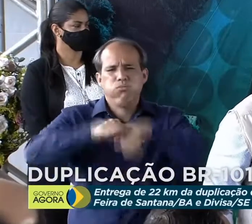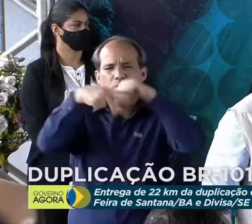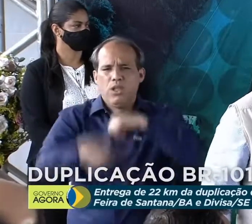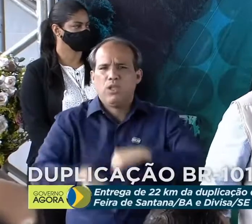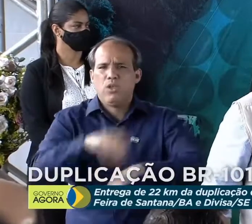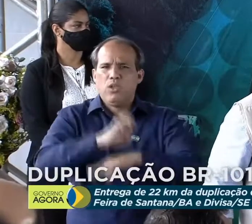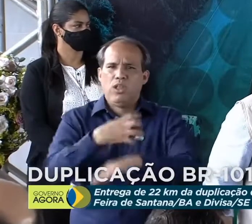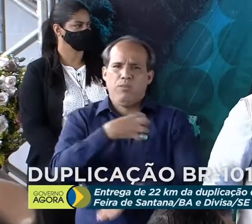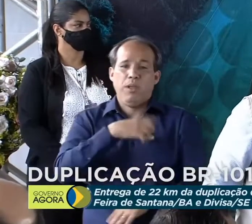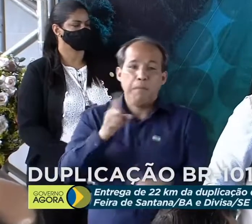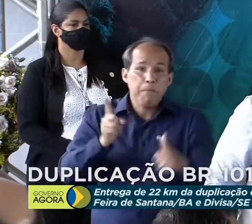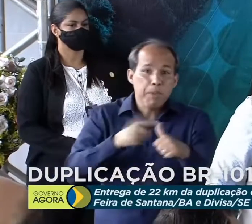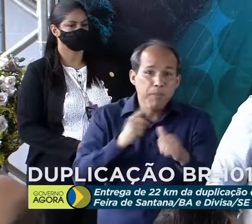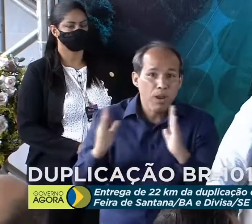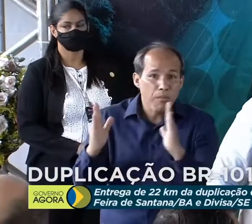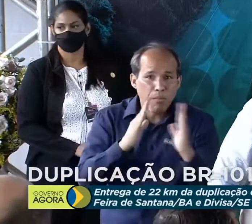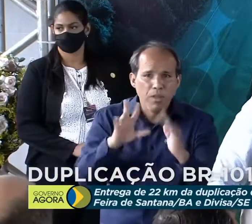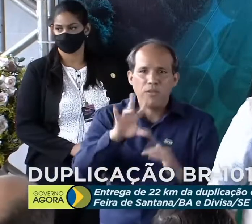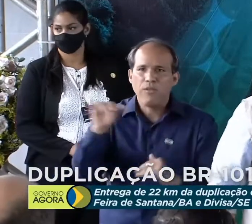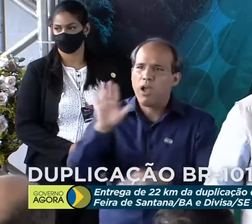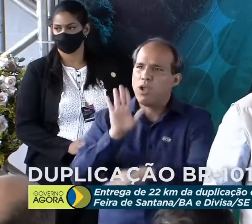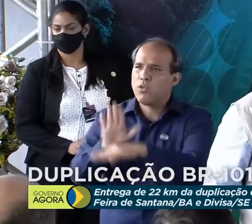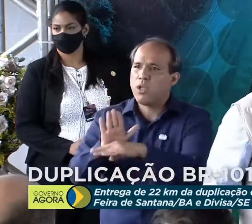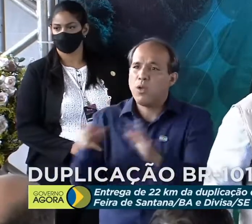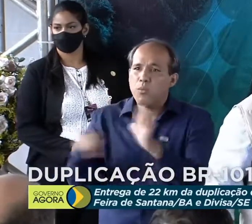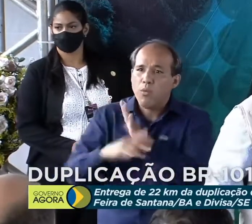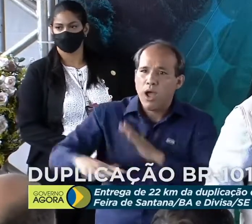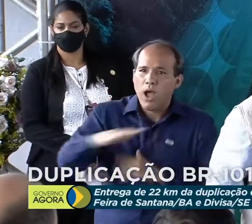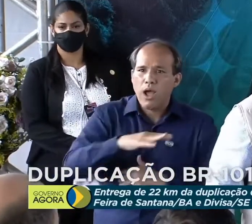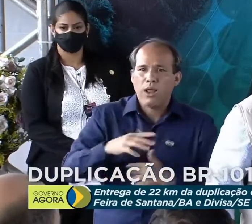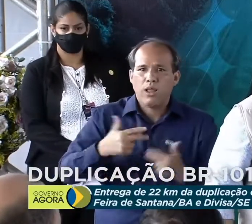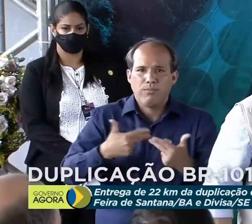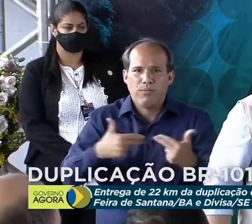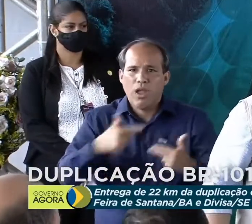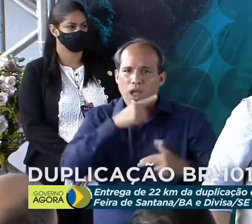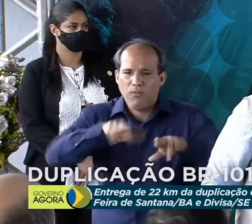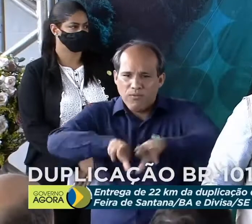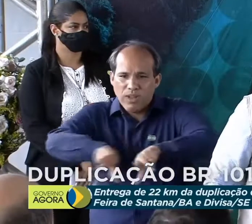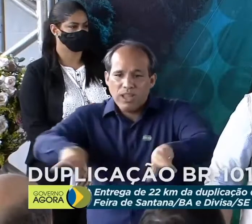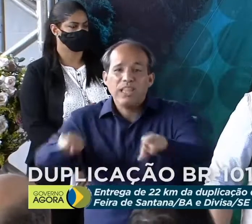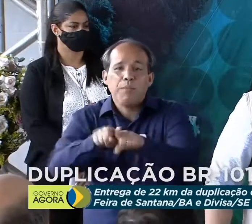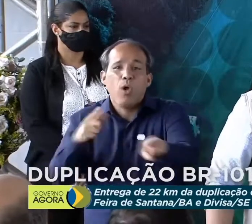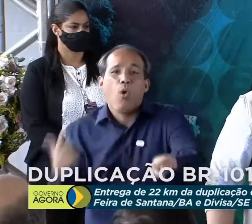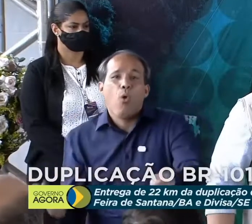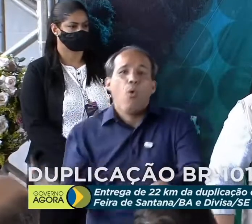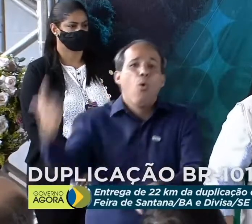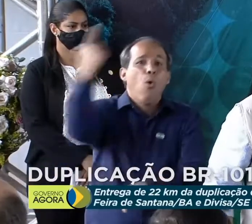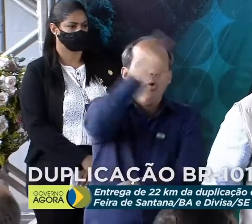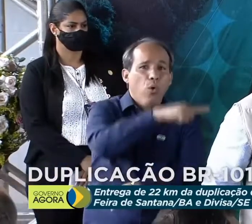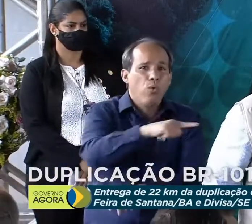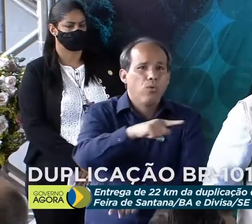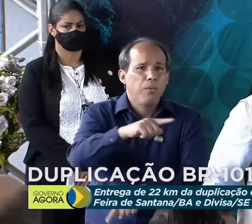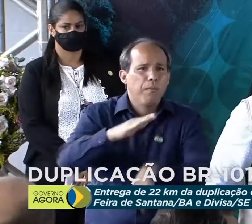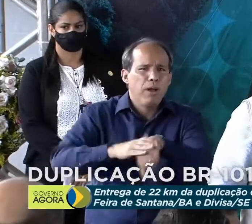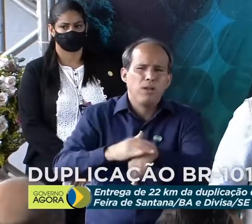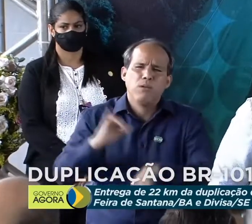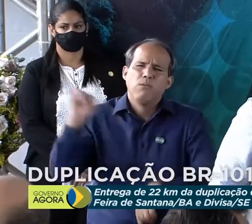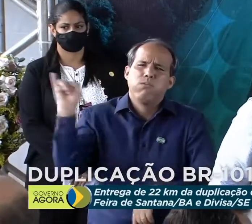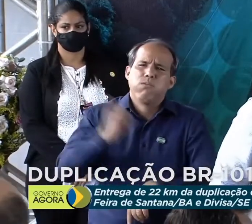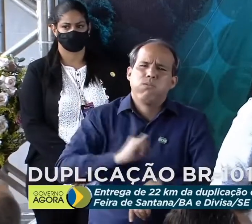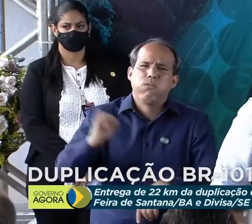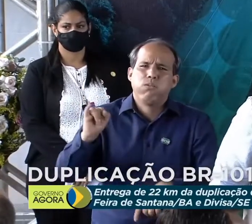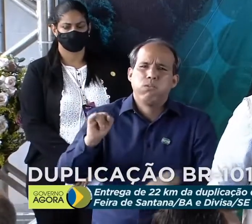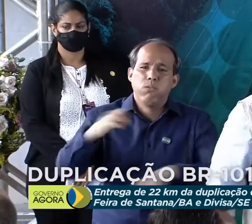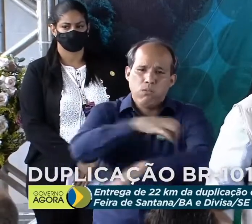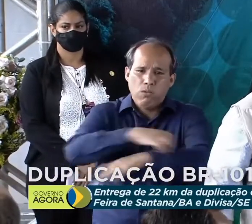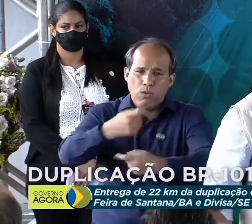momento vai atender o setor mineral, mas que depois vai atender também o pujante agronegócio do Estado